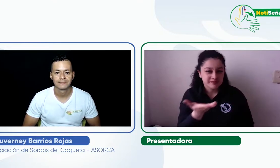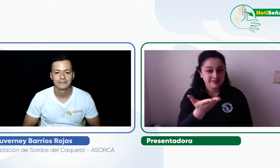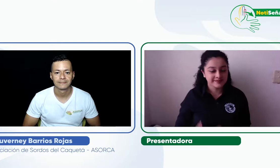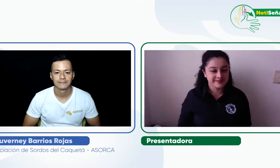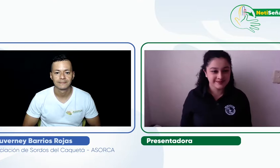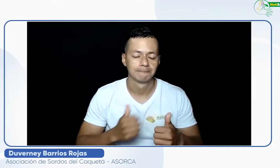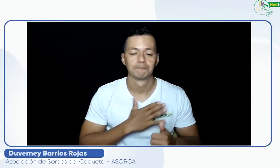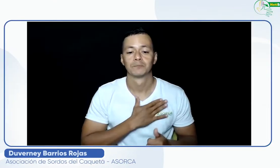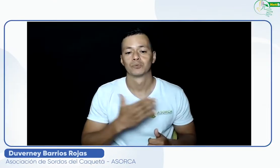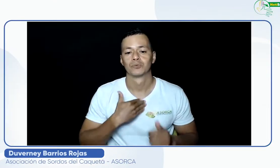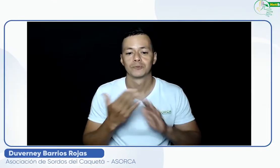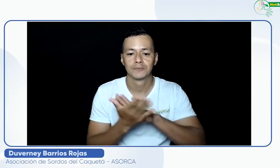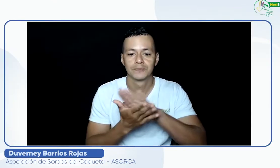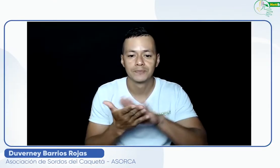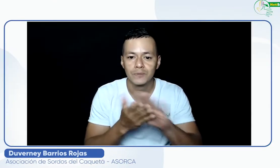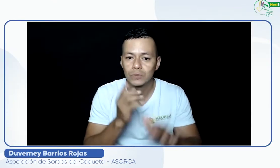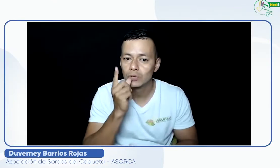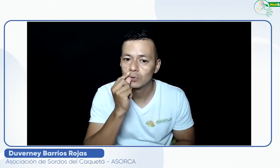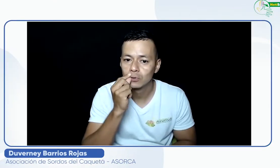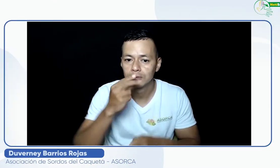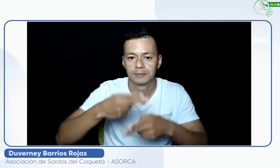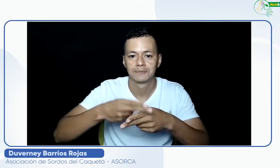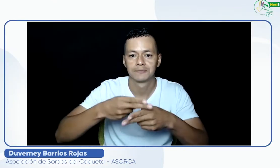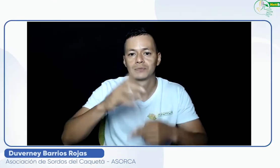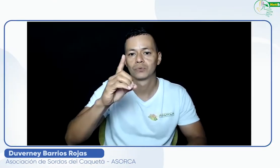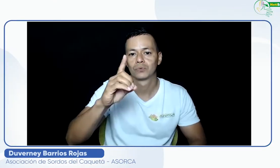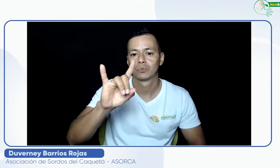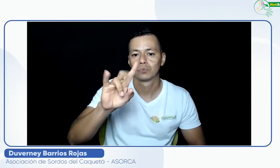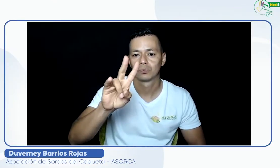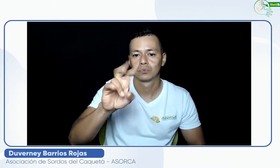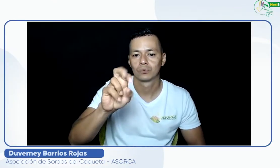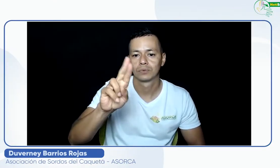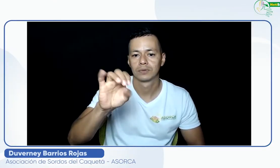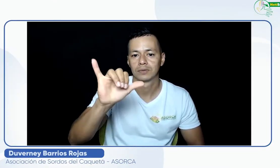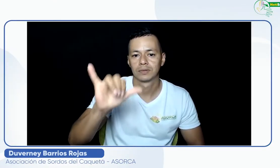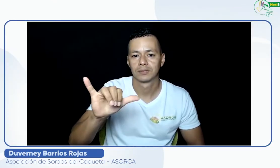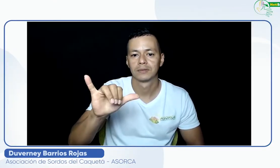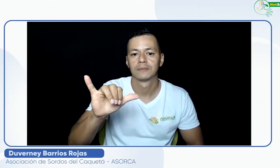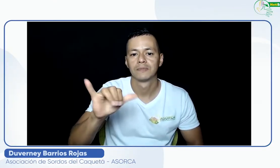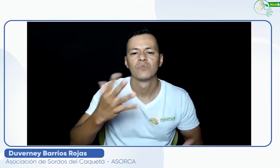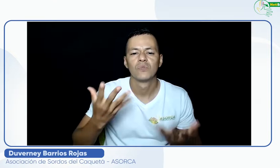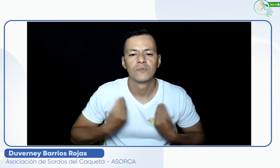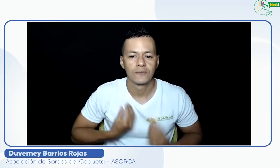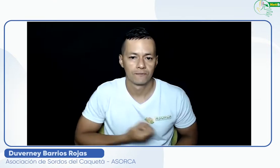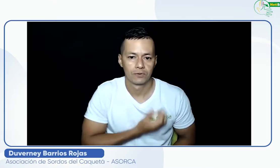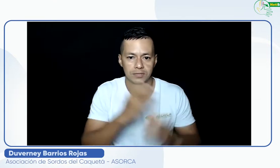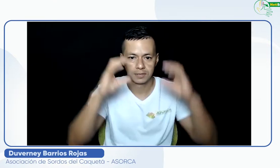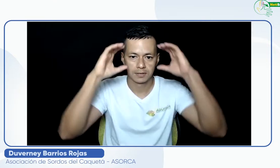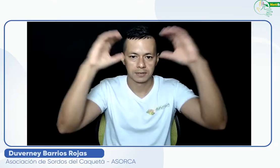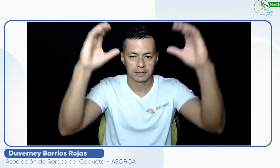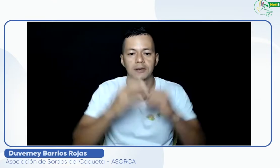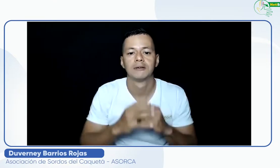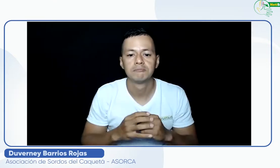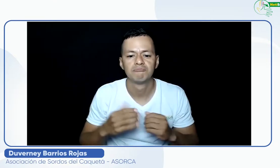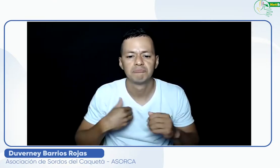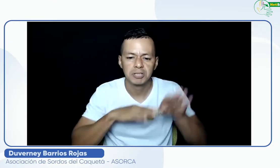asociación eres líder. Mucho gusto, mi seña es esta. Mi nombre es Duberney, vivo en Florencia, Caquetá,